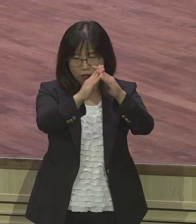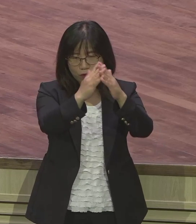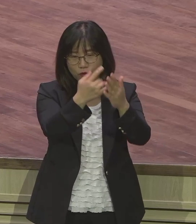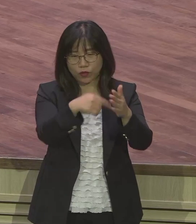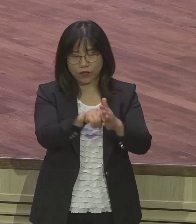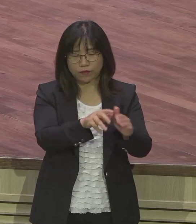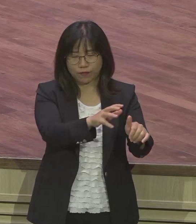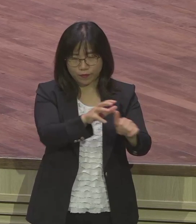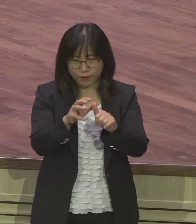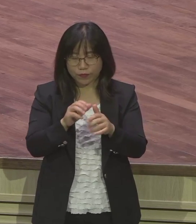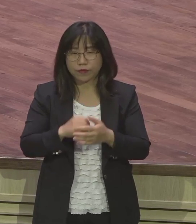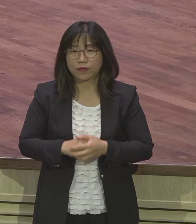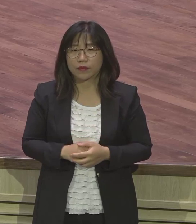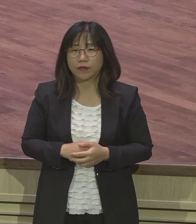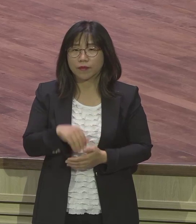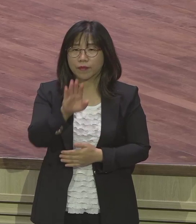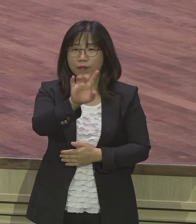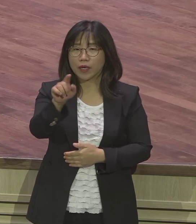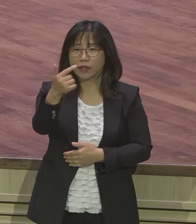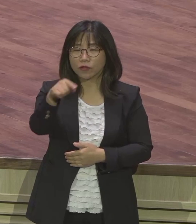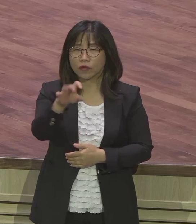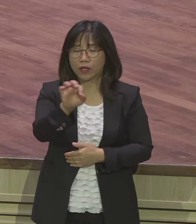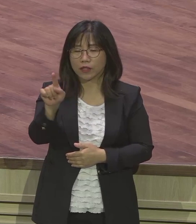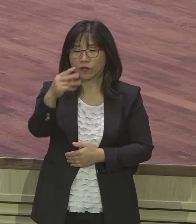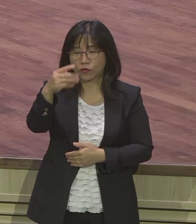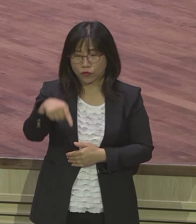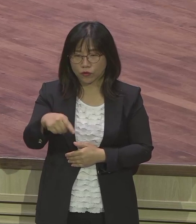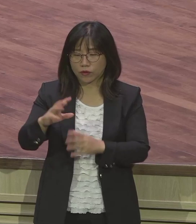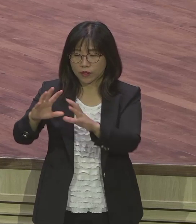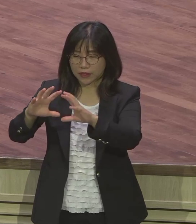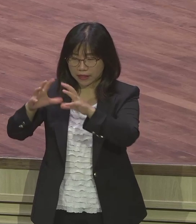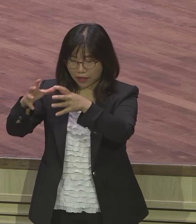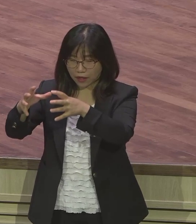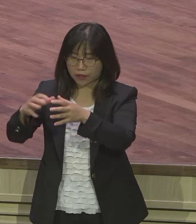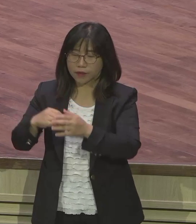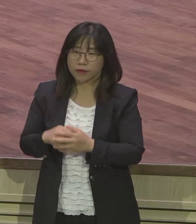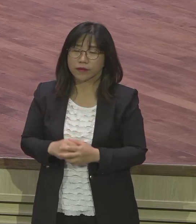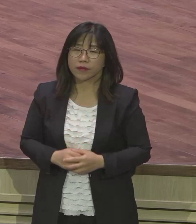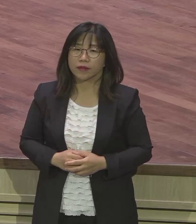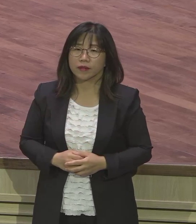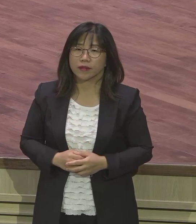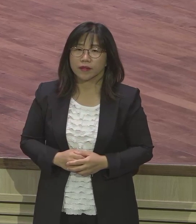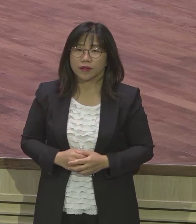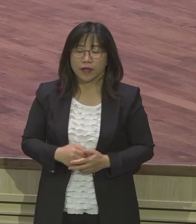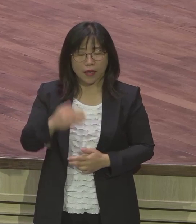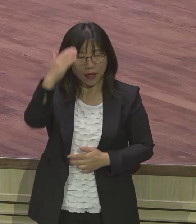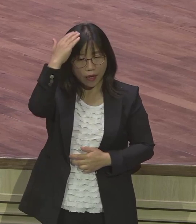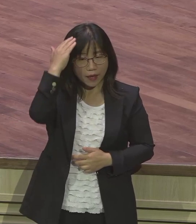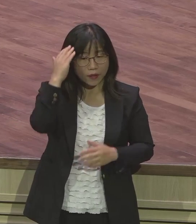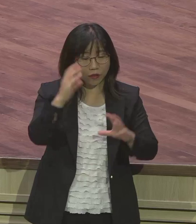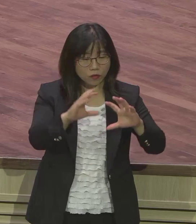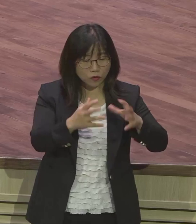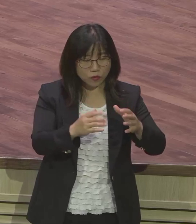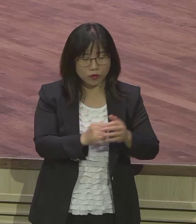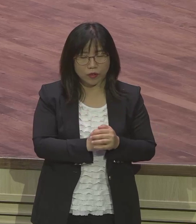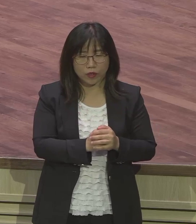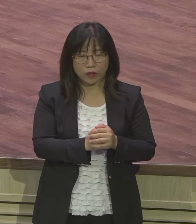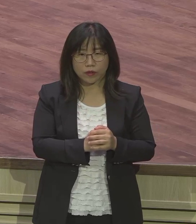되고 바노아트 정부와 또 우리나라 사단법인 국회 물포럼이 있어요.